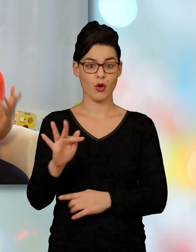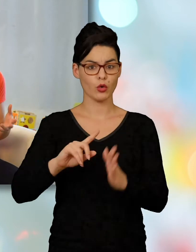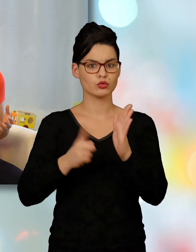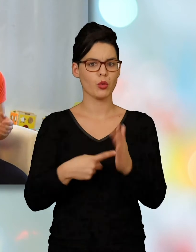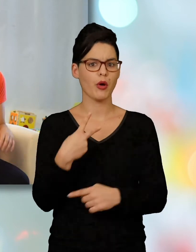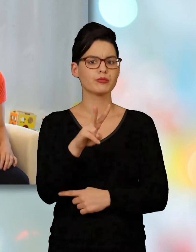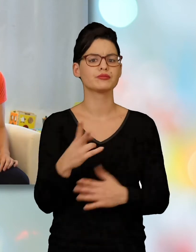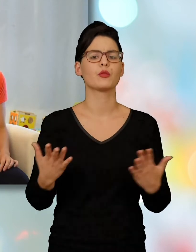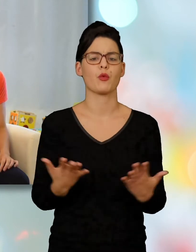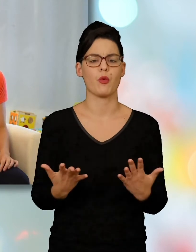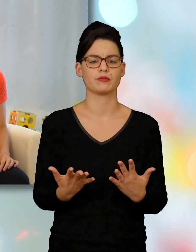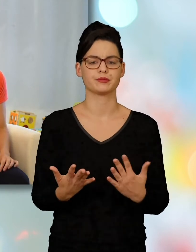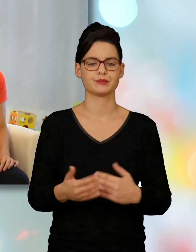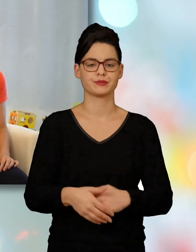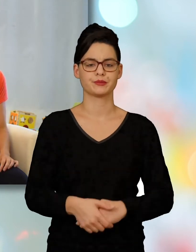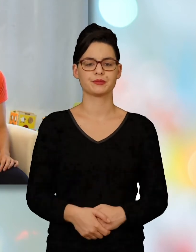le territoire français.